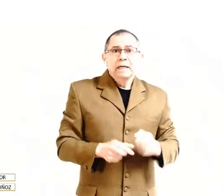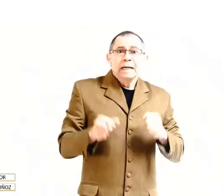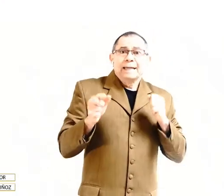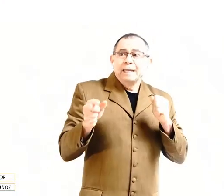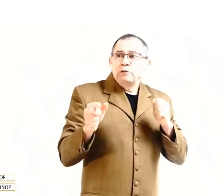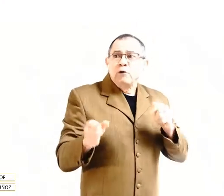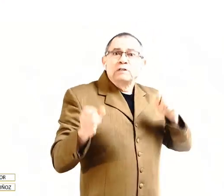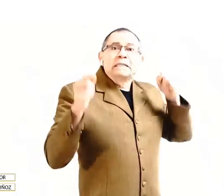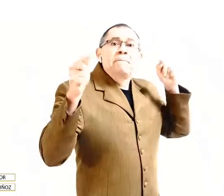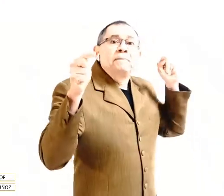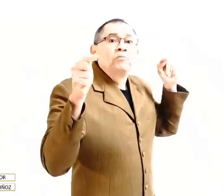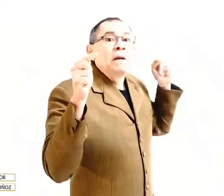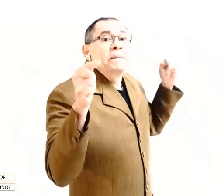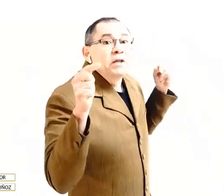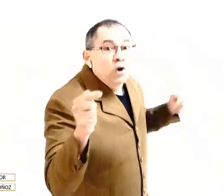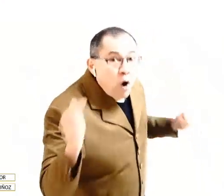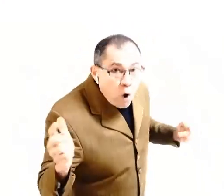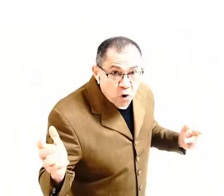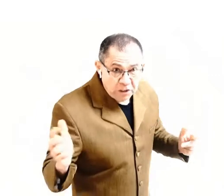qué doctrina usted predicó hoy,